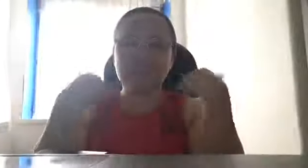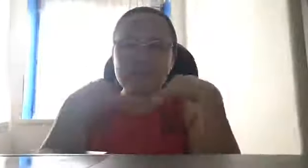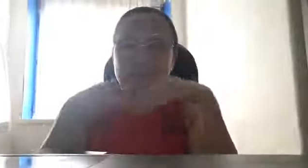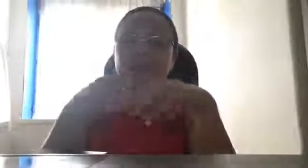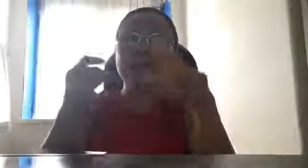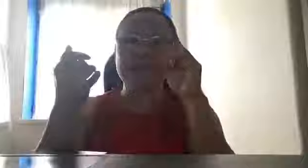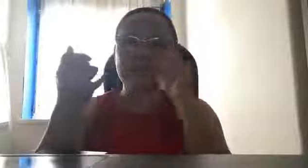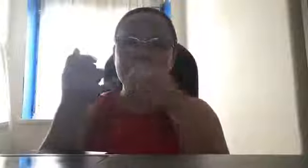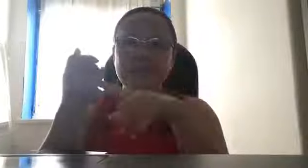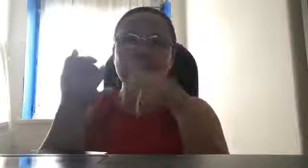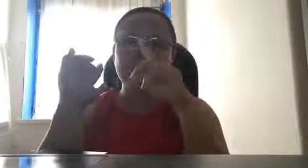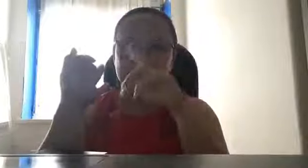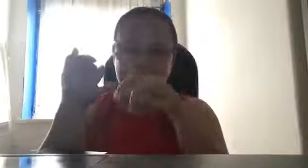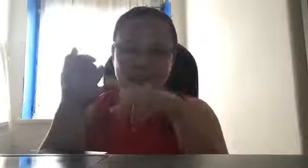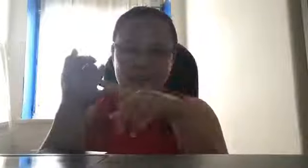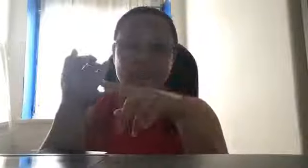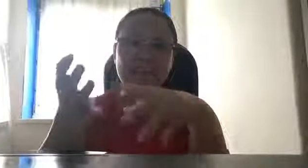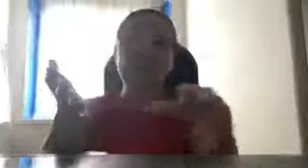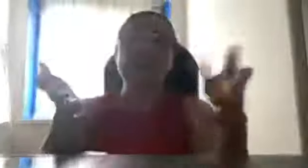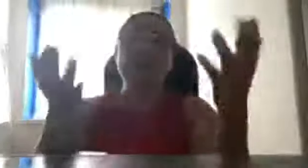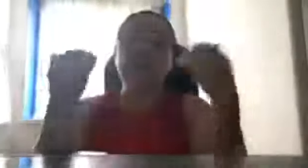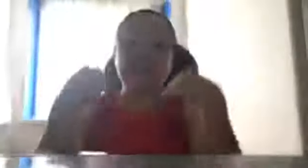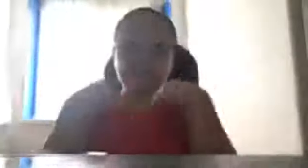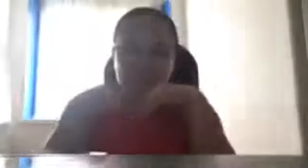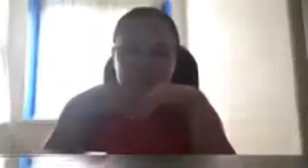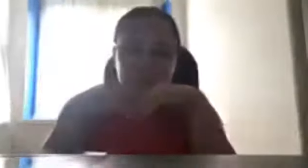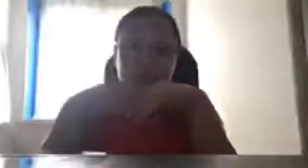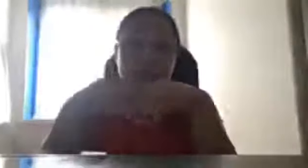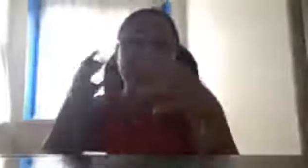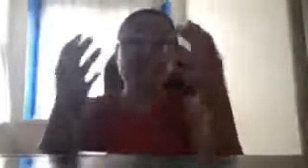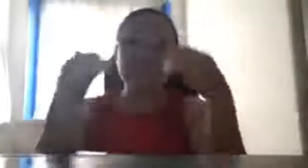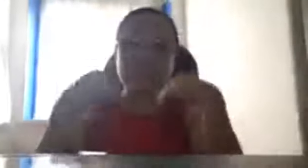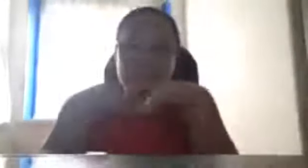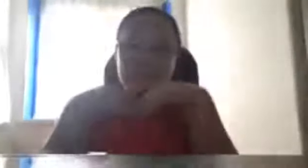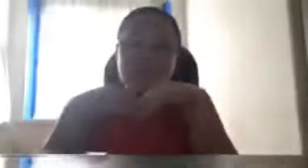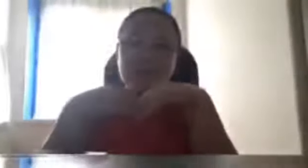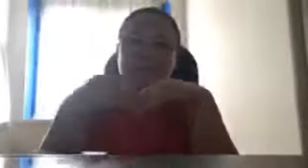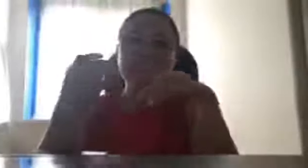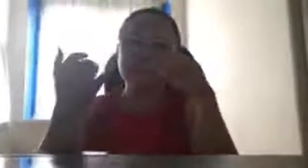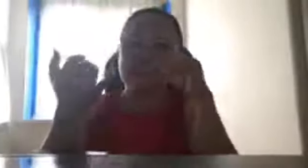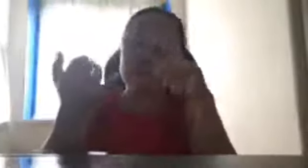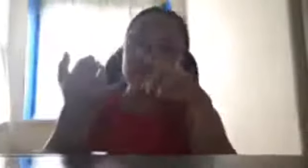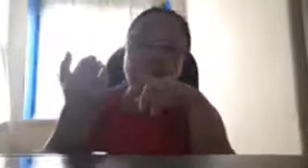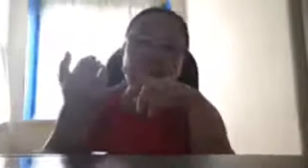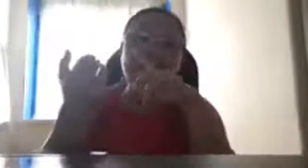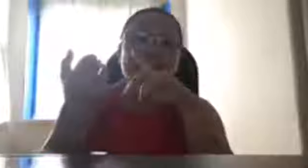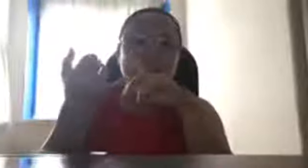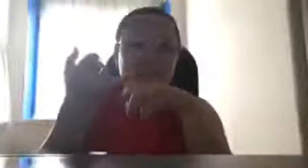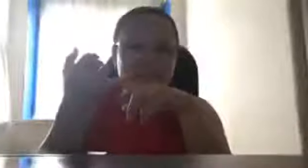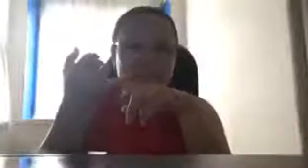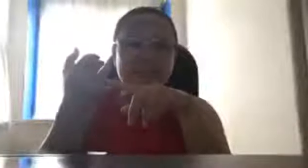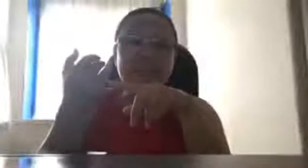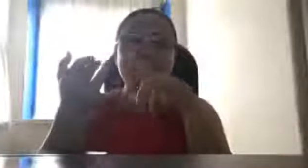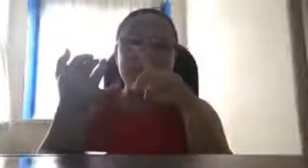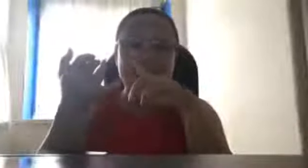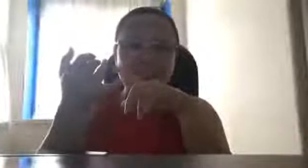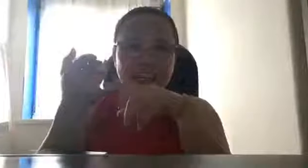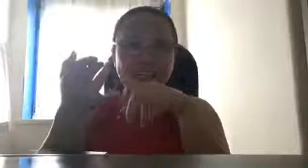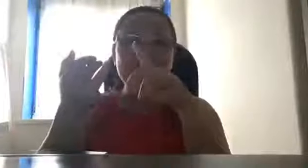bansa, nag-aral, nang nag-aral. Katulad nyo, hanggang ngayon, nasa ibang bansa, hanggang ngayon, nag-aaral pa rin. Aral